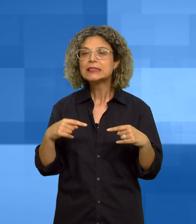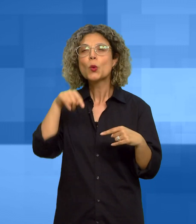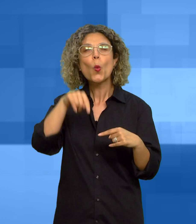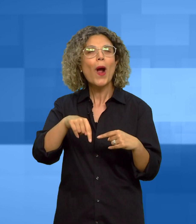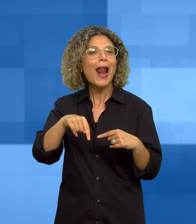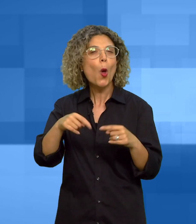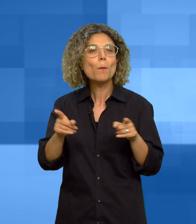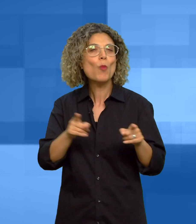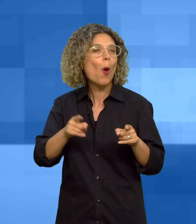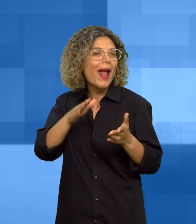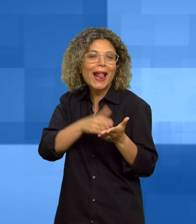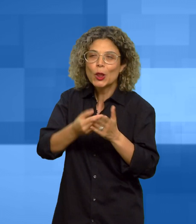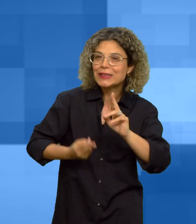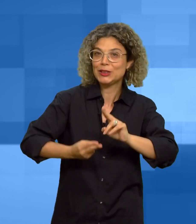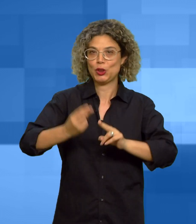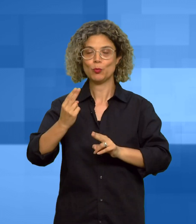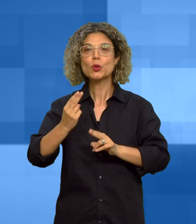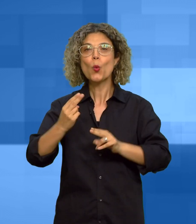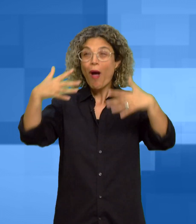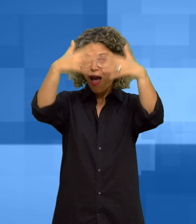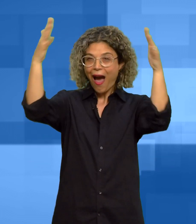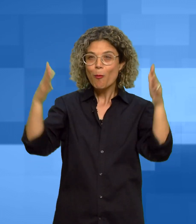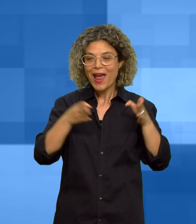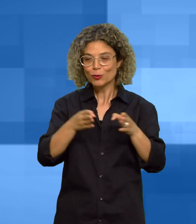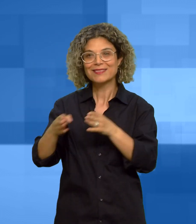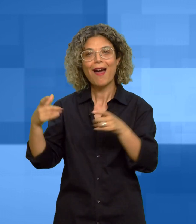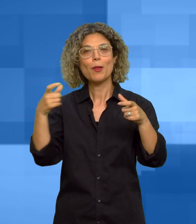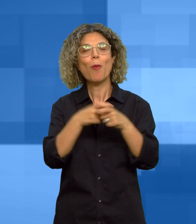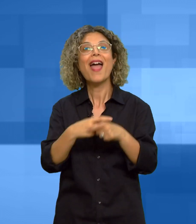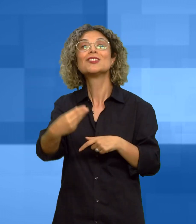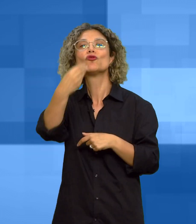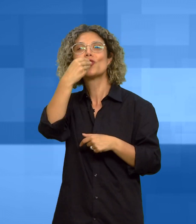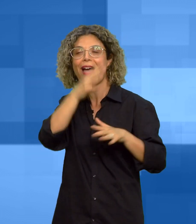nella grande cena all'aperto lungo le strade di Villanova.